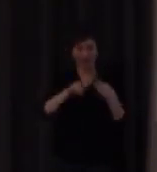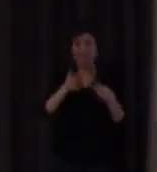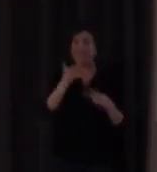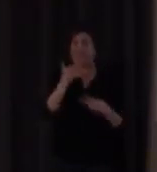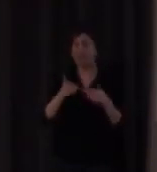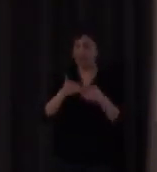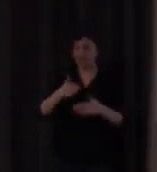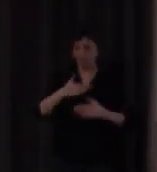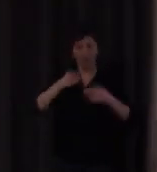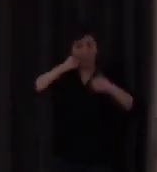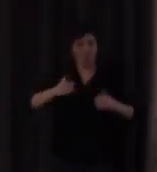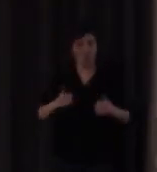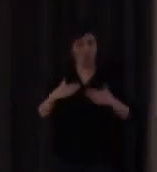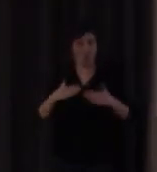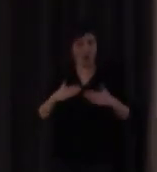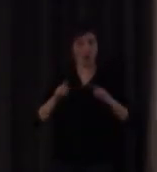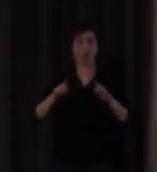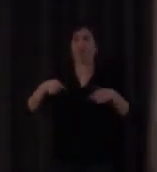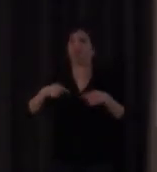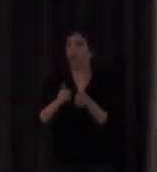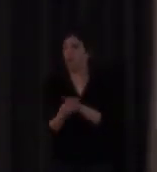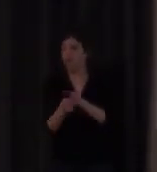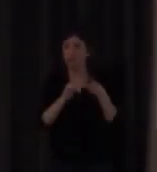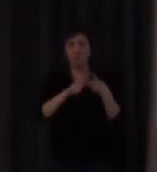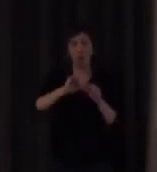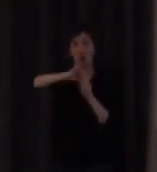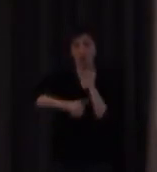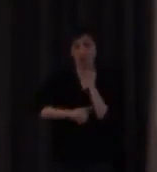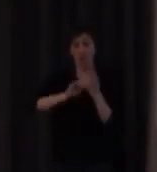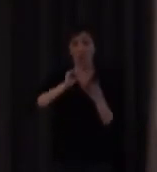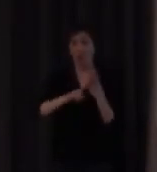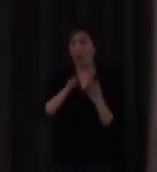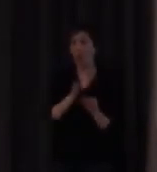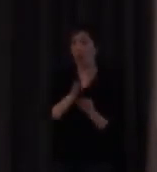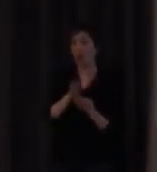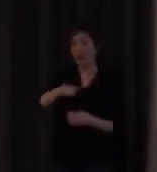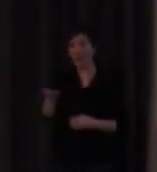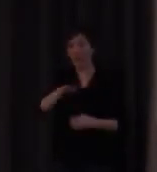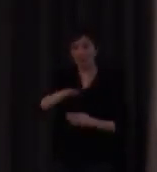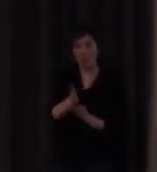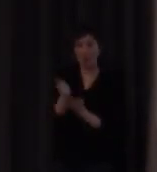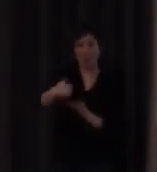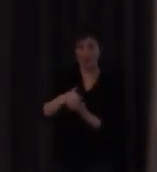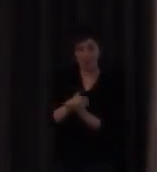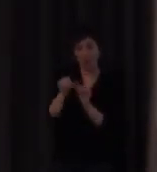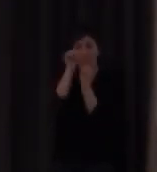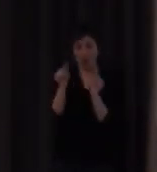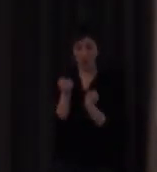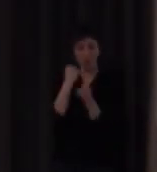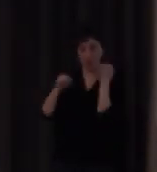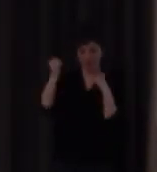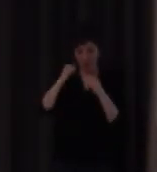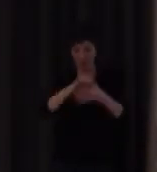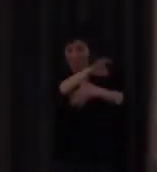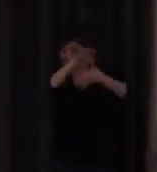que empieza en contacto con el cuerpo o no la configuración la orientación la dirección y la forma de movimiento cada uno